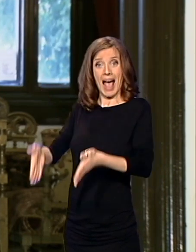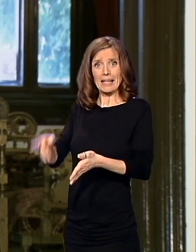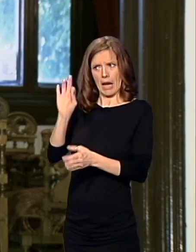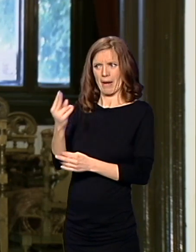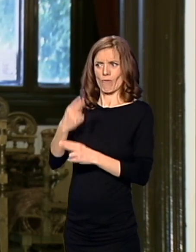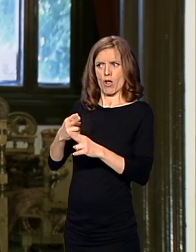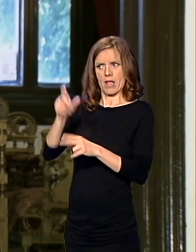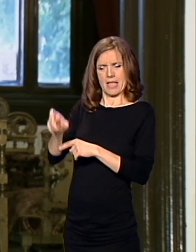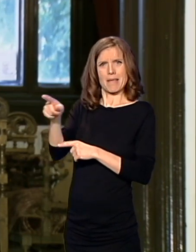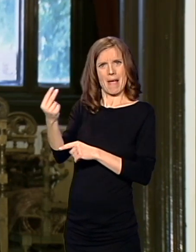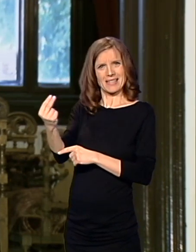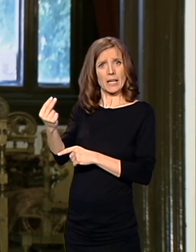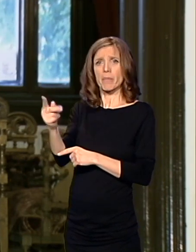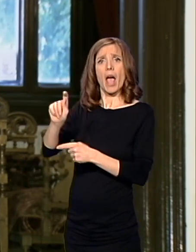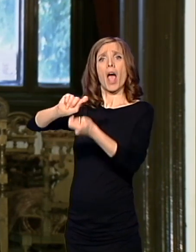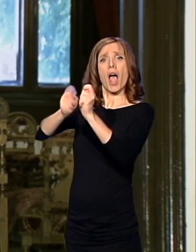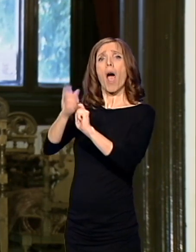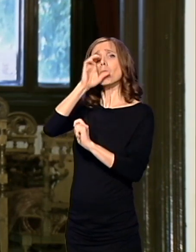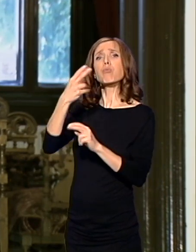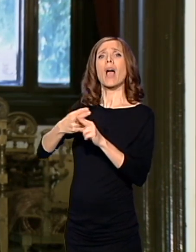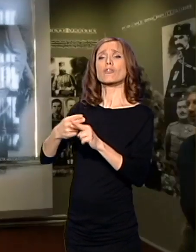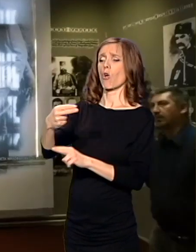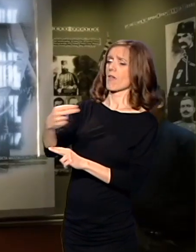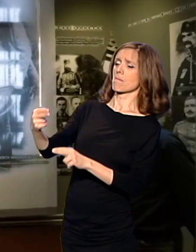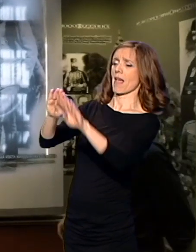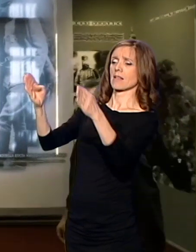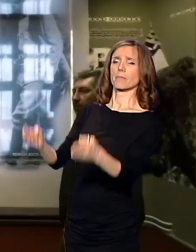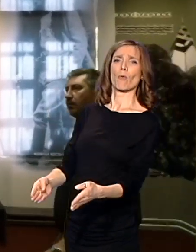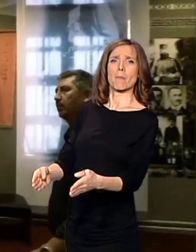bugarska, prekreštavana srpska, bugarska imena.